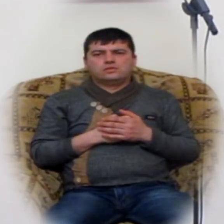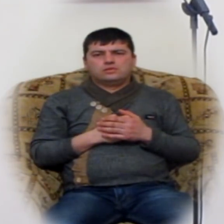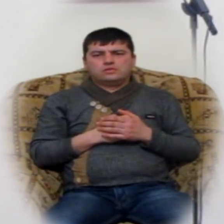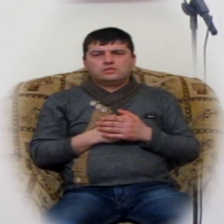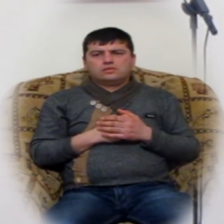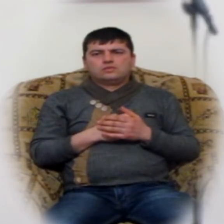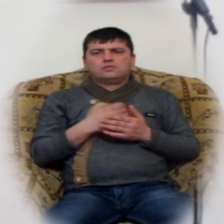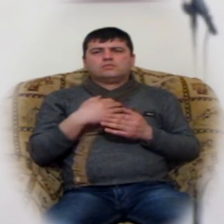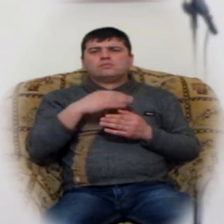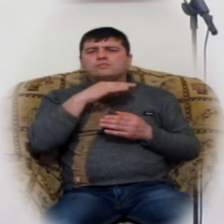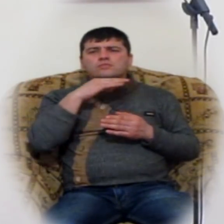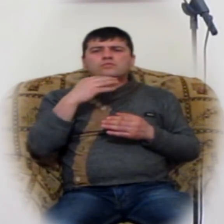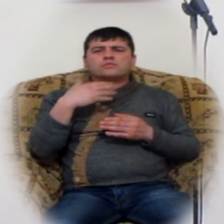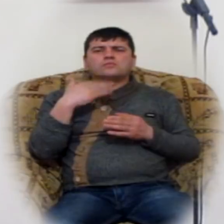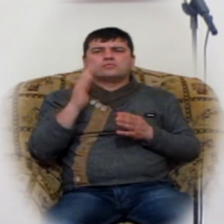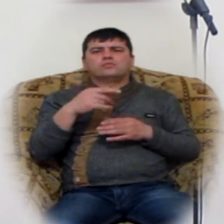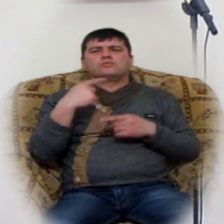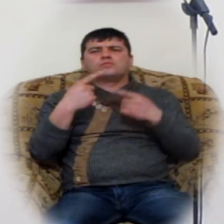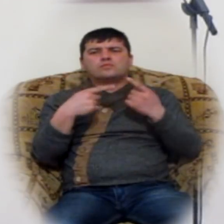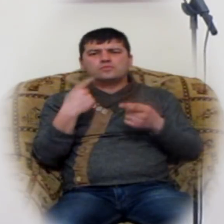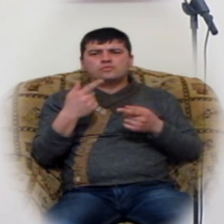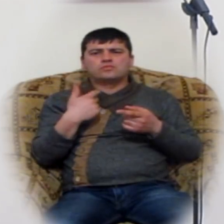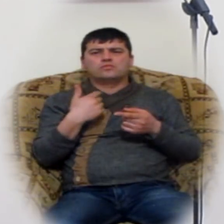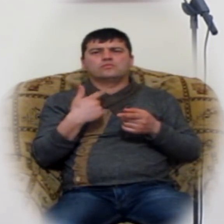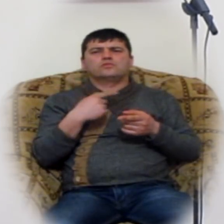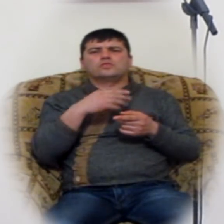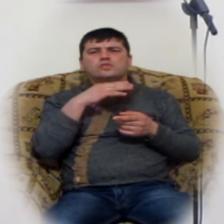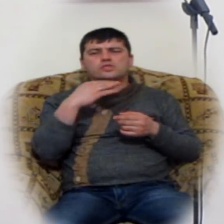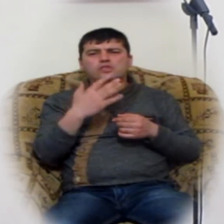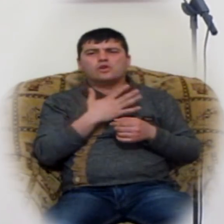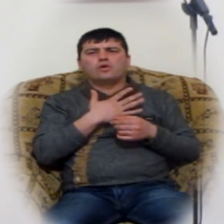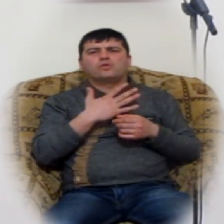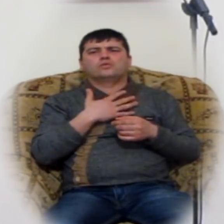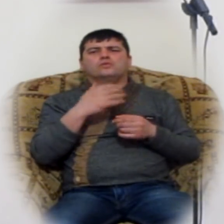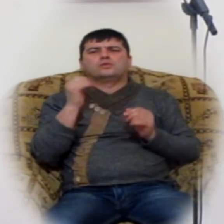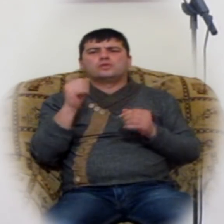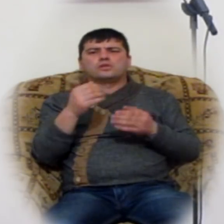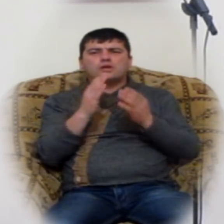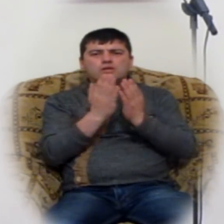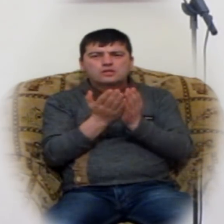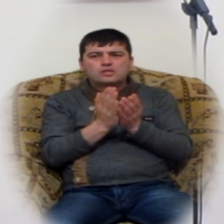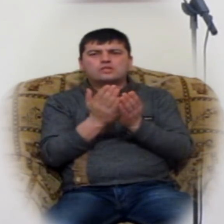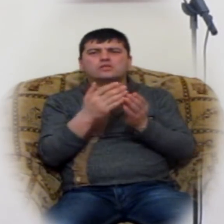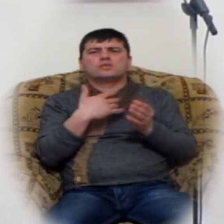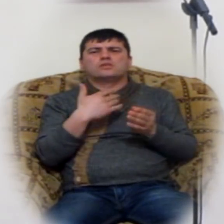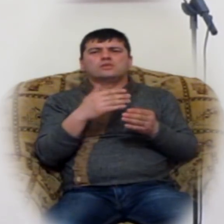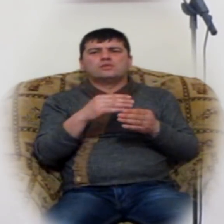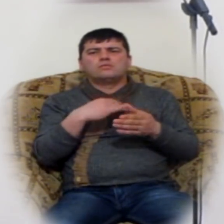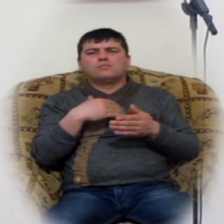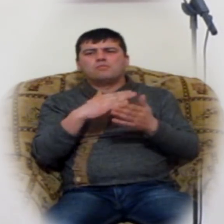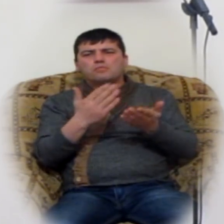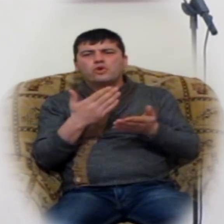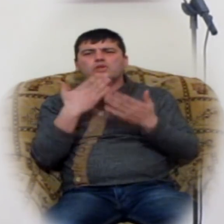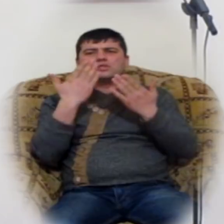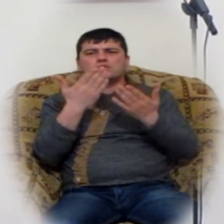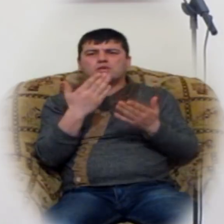Մեք շատ բաներ գարանք խոսանք, շատ հոգևոր բաներ։ Կարամ գրկի սանկացաստեղ բացեմ, կարտամ, խոսամ,